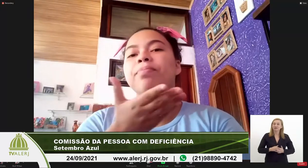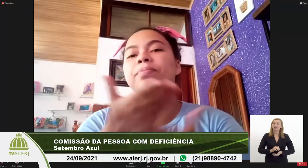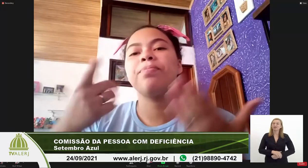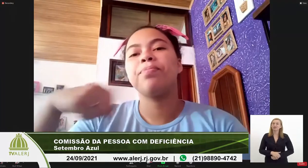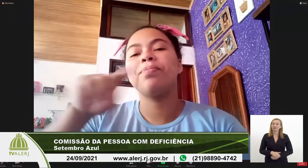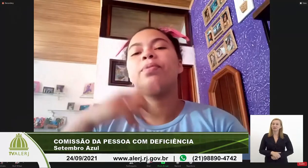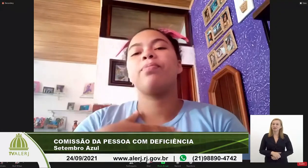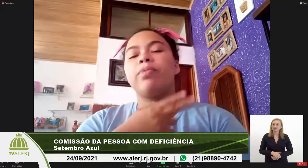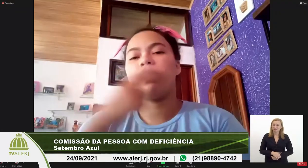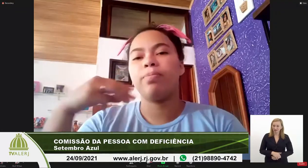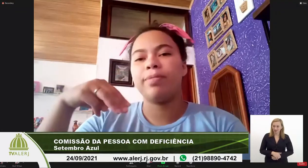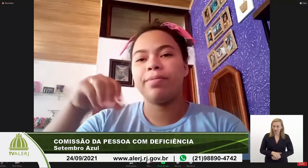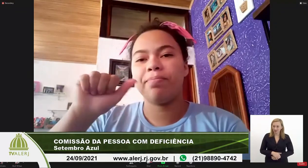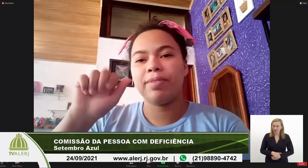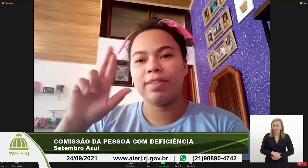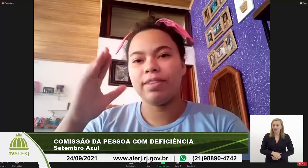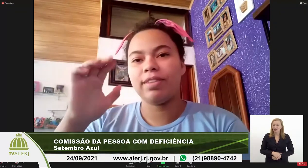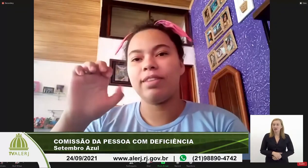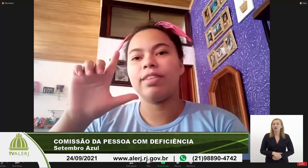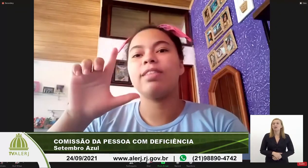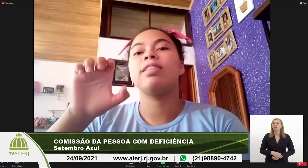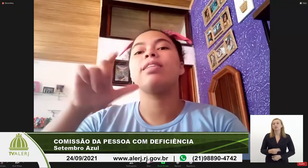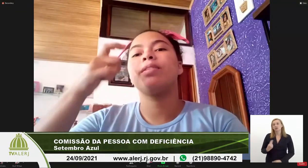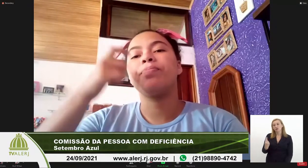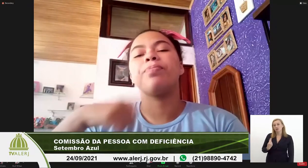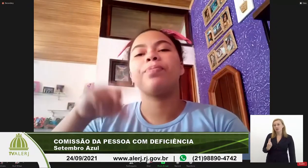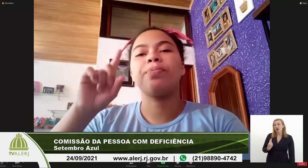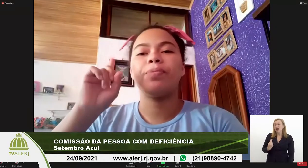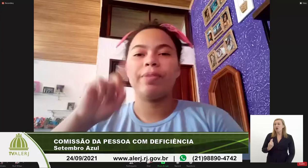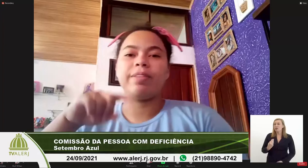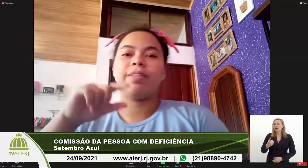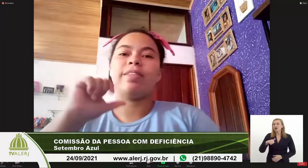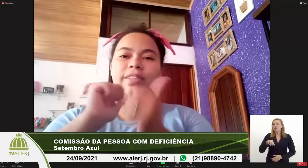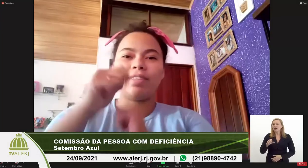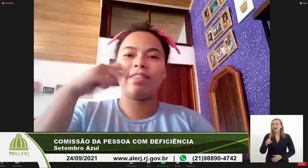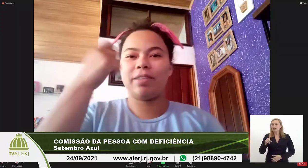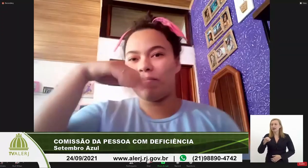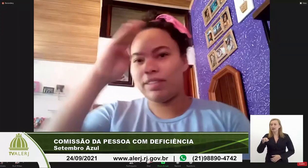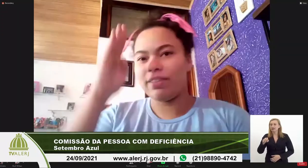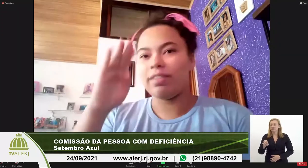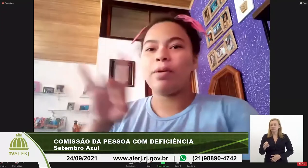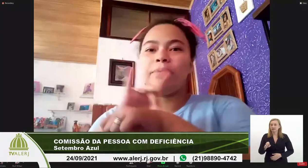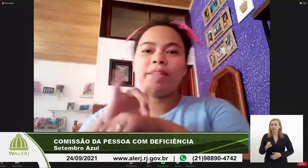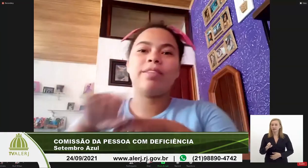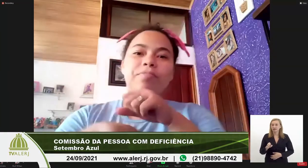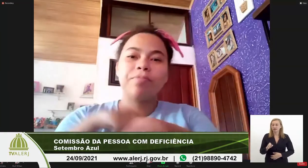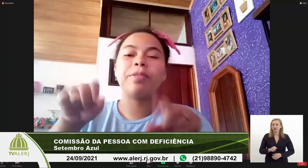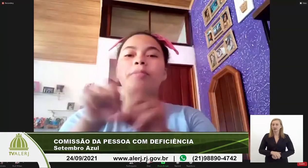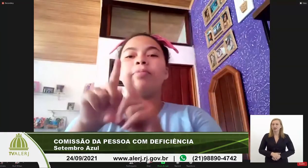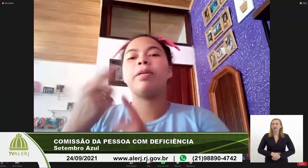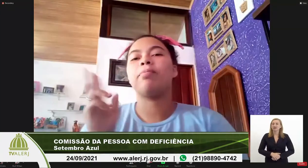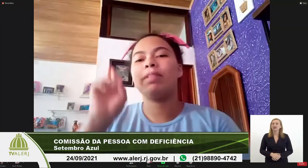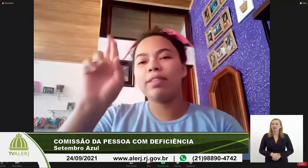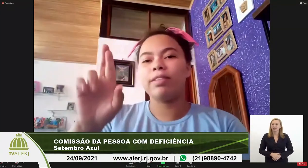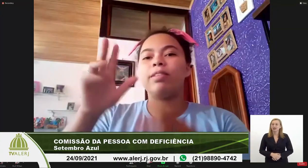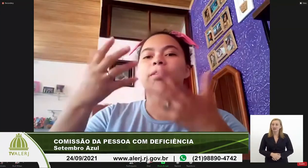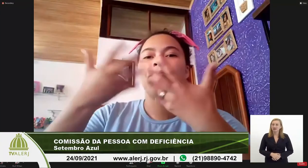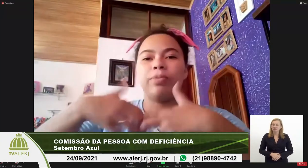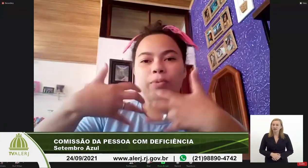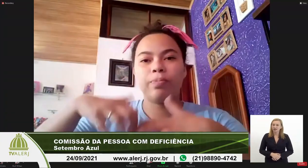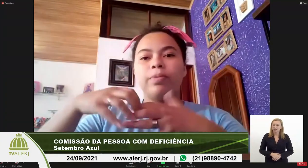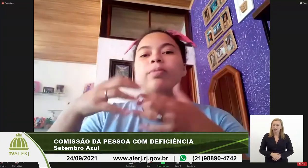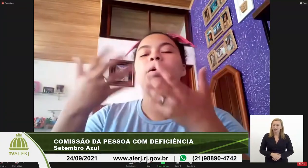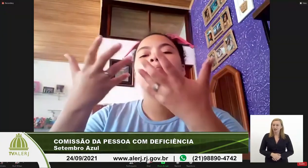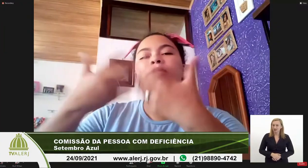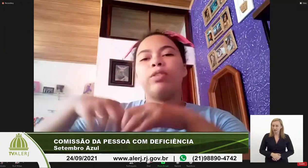Bom dia a todos. Meu nome é Marcele. Eu sou atleta da seleção brasileira. Sou a primeira